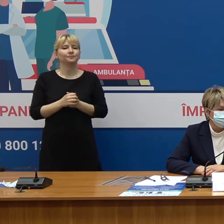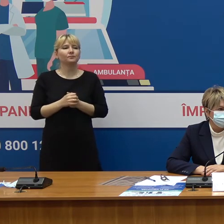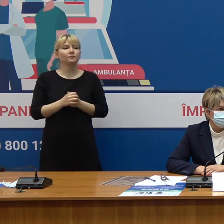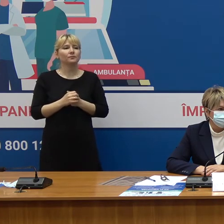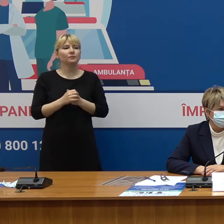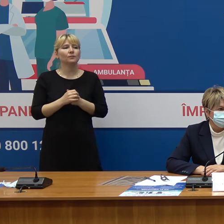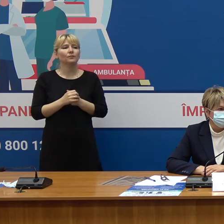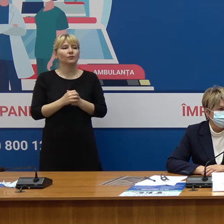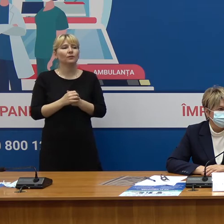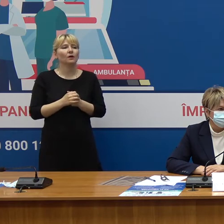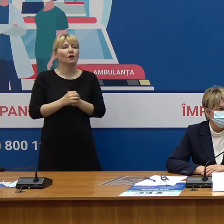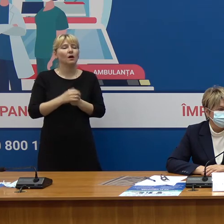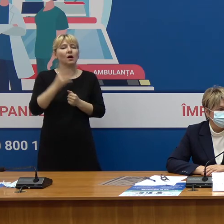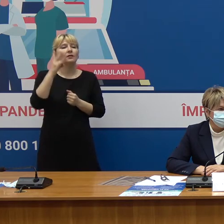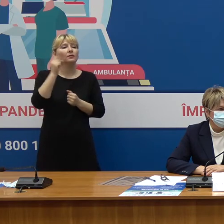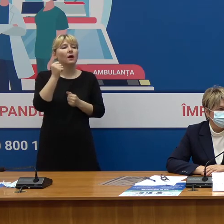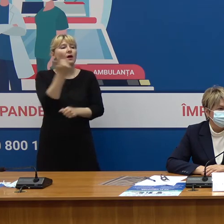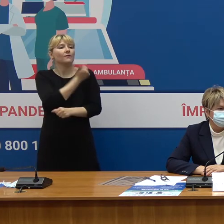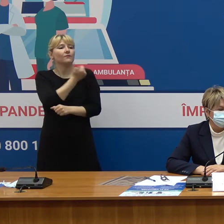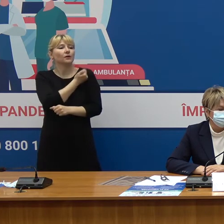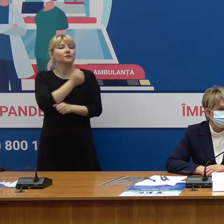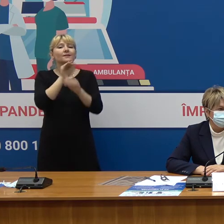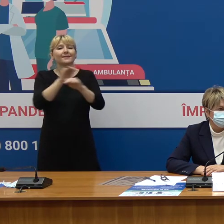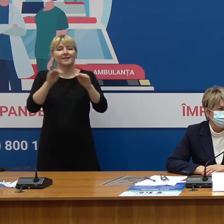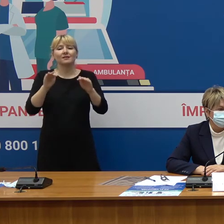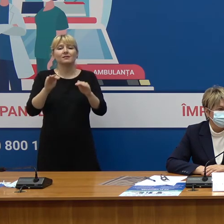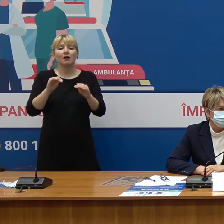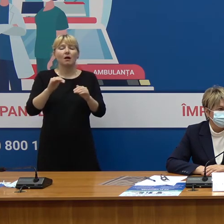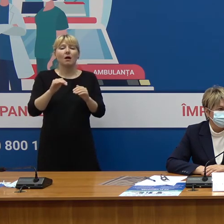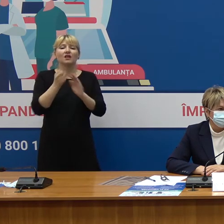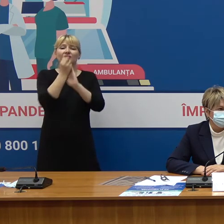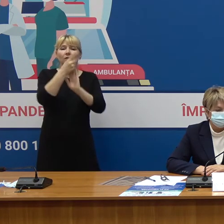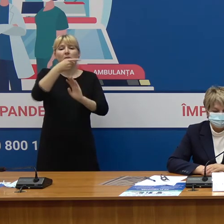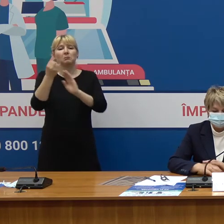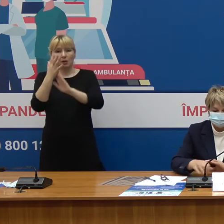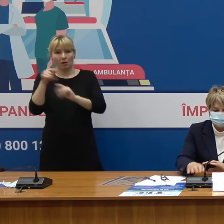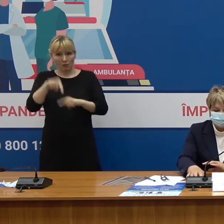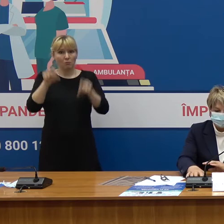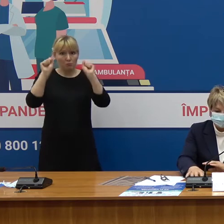Cu privire la vaccinarea copiilor de la 12 ani, este valabil și în Moldova?